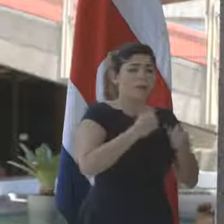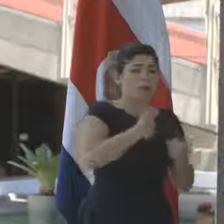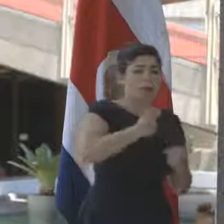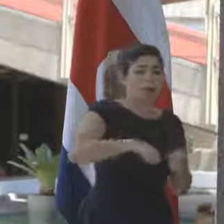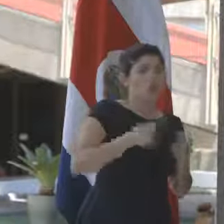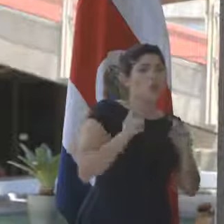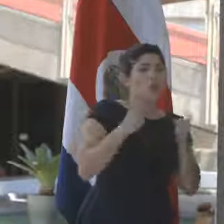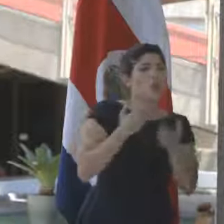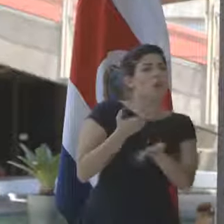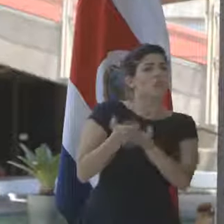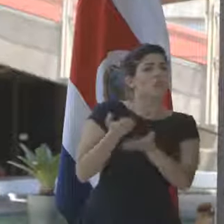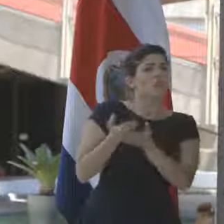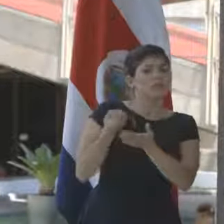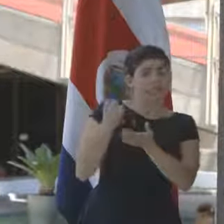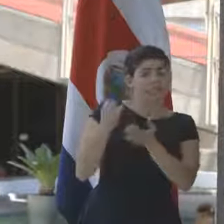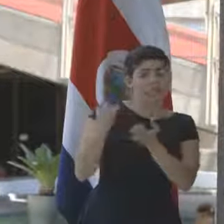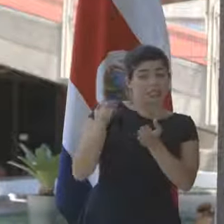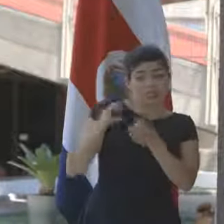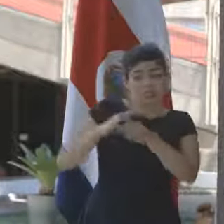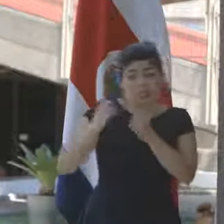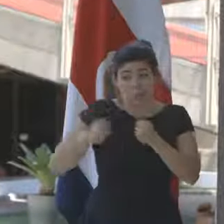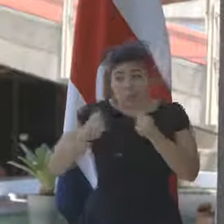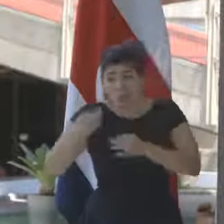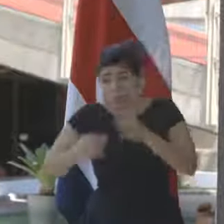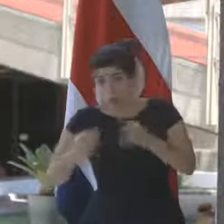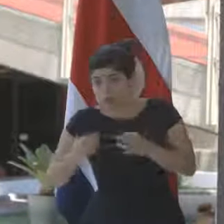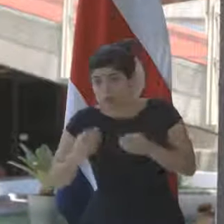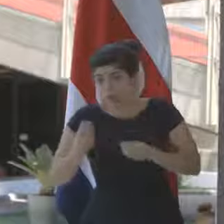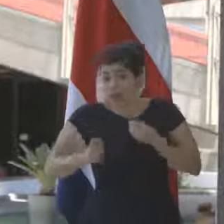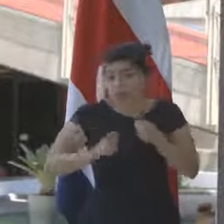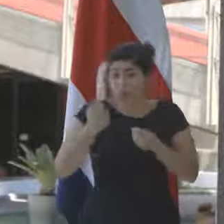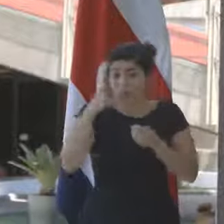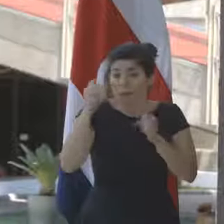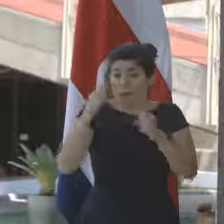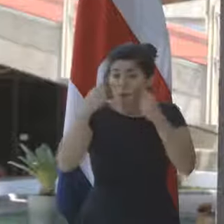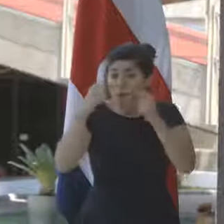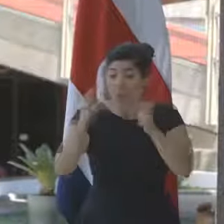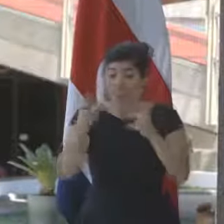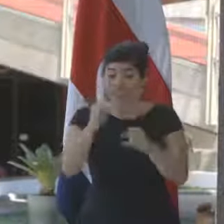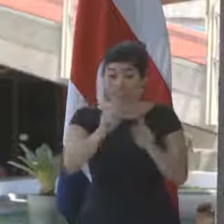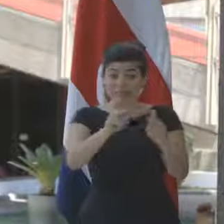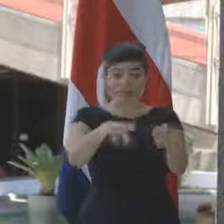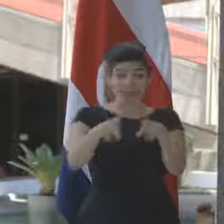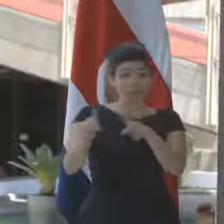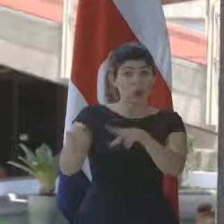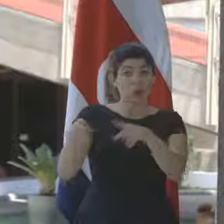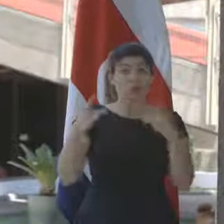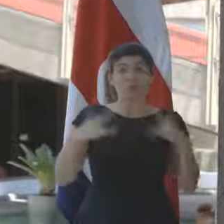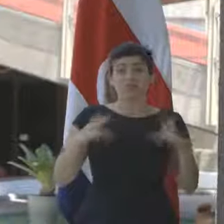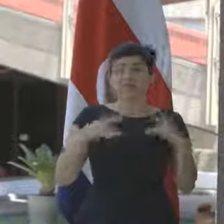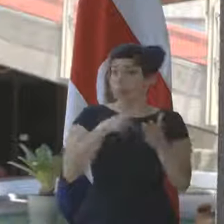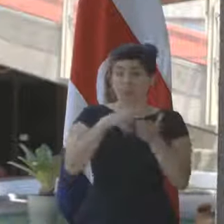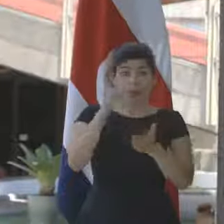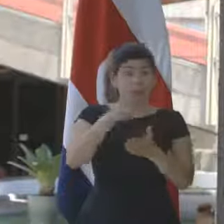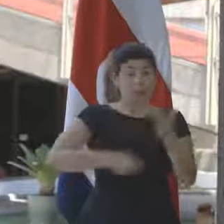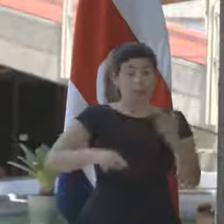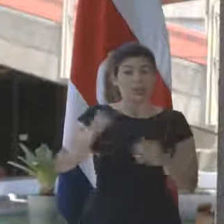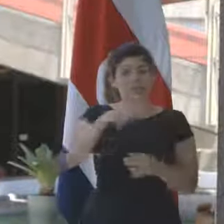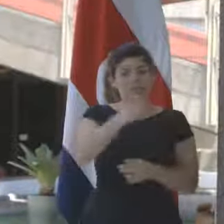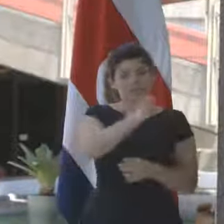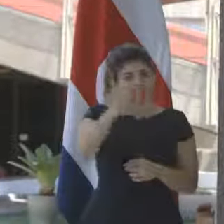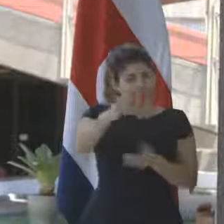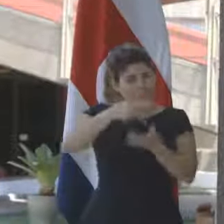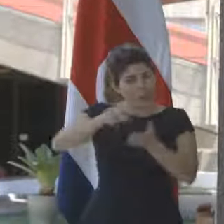trabajar, no sé si de la mano como el Poder Judicial, para en efecto lograr que aquellas personas que evaden impuestos paguen como